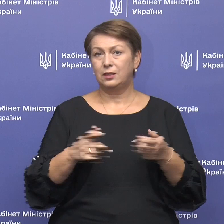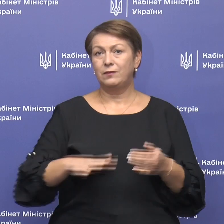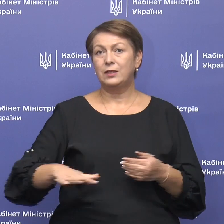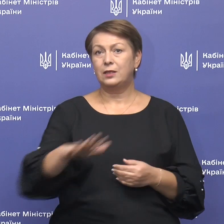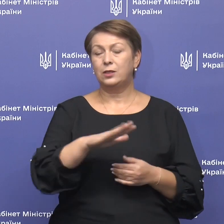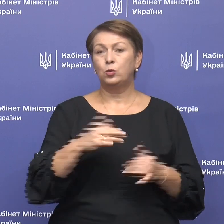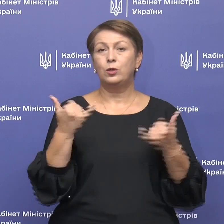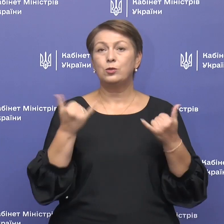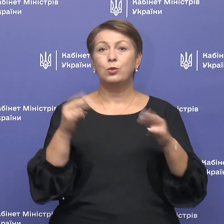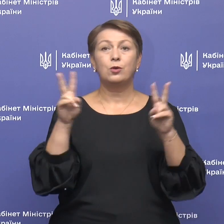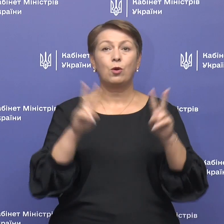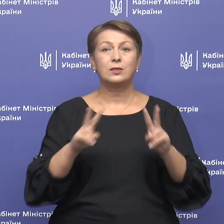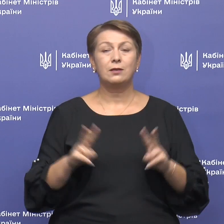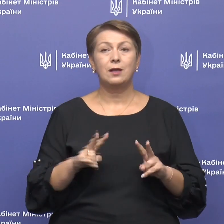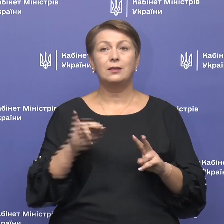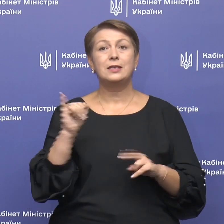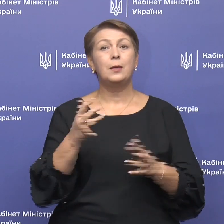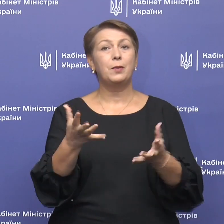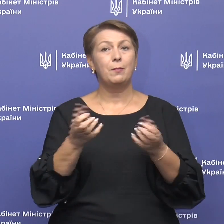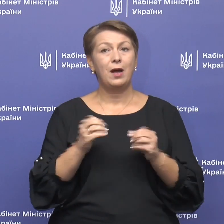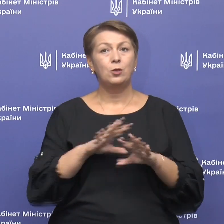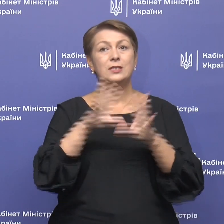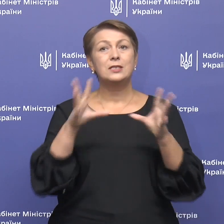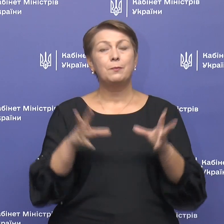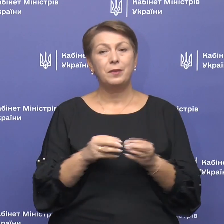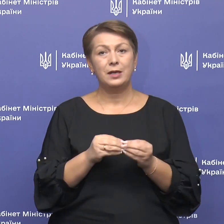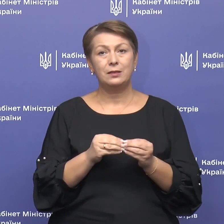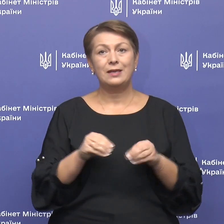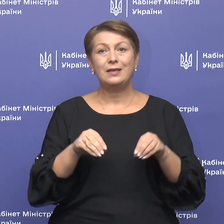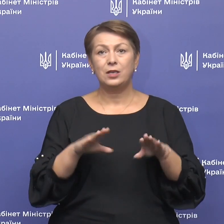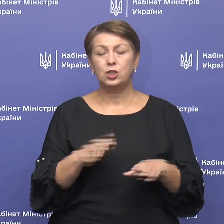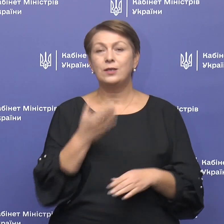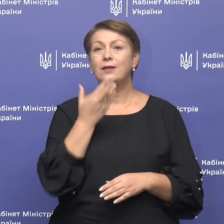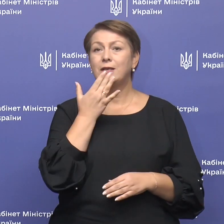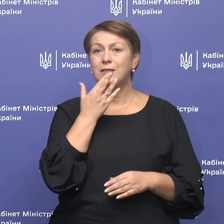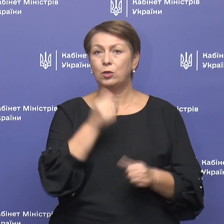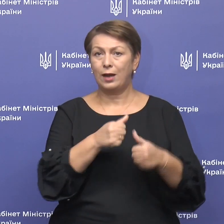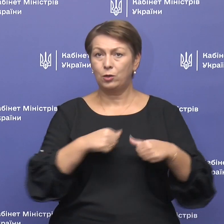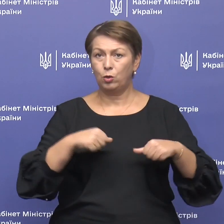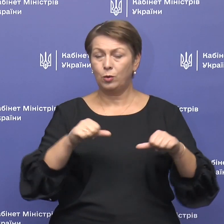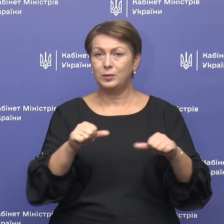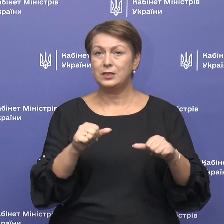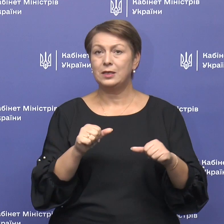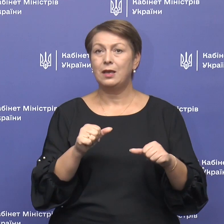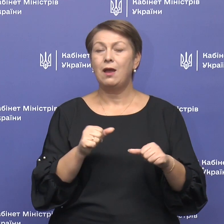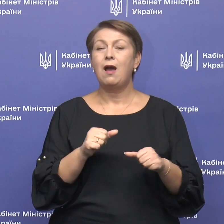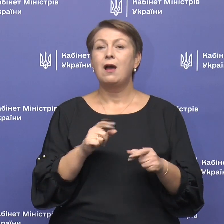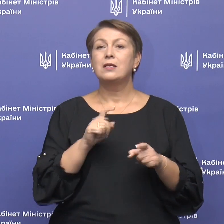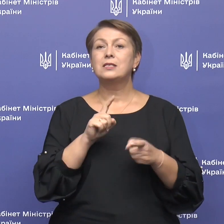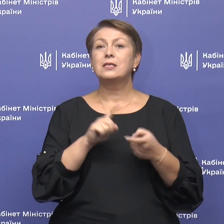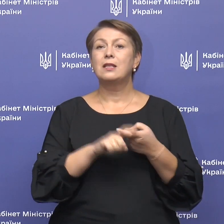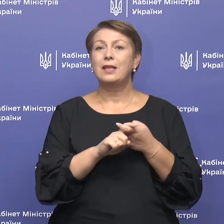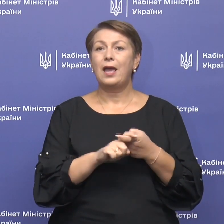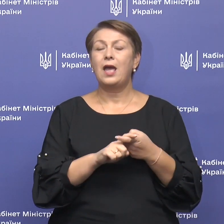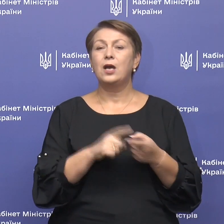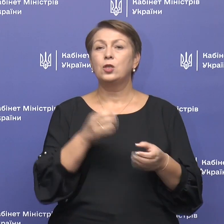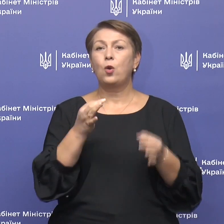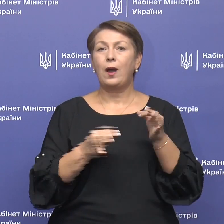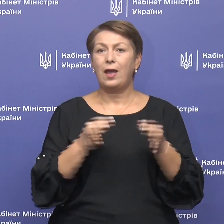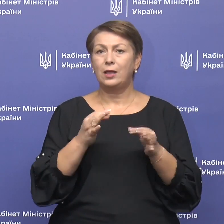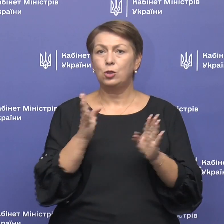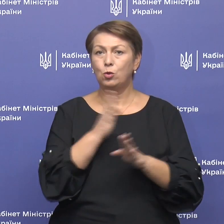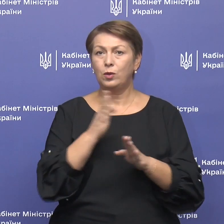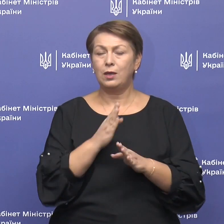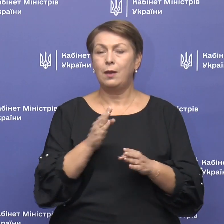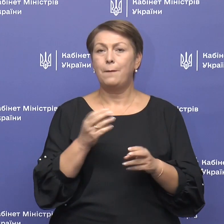розглядались і приймались спільне рішення Національної комісії техногенно-екологічної безпеки, регіональної і органів